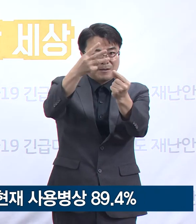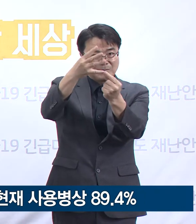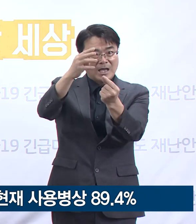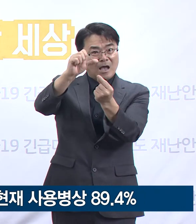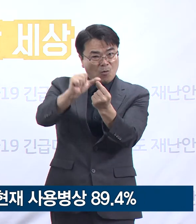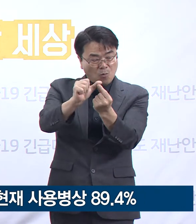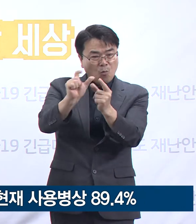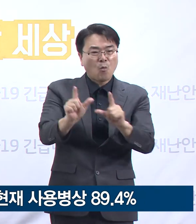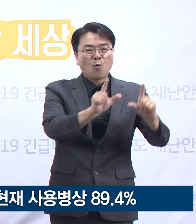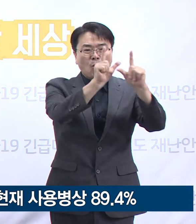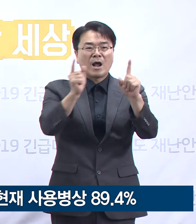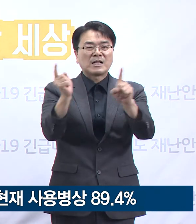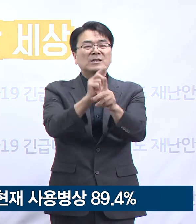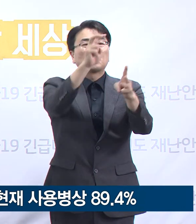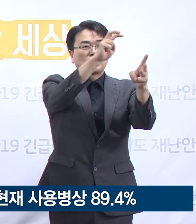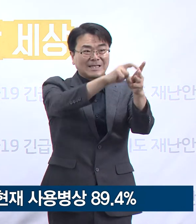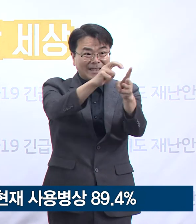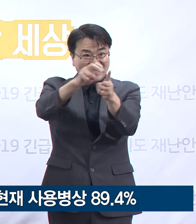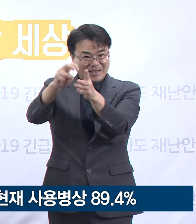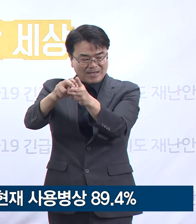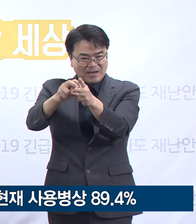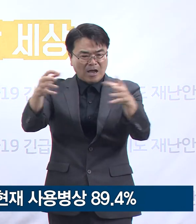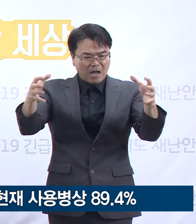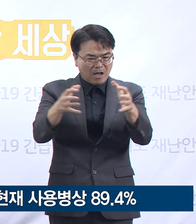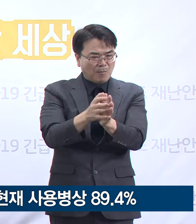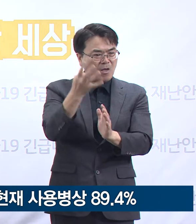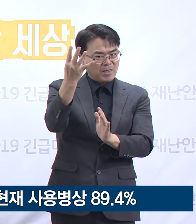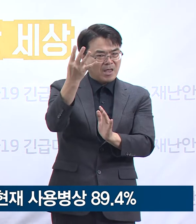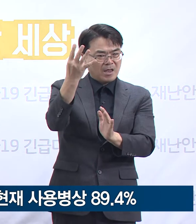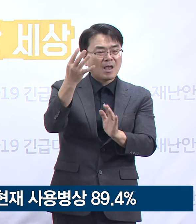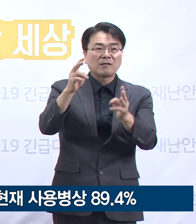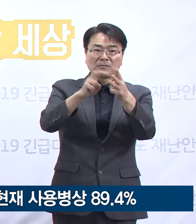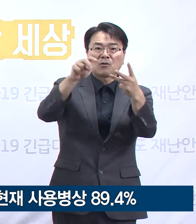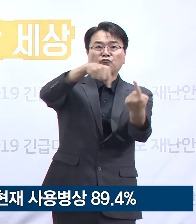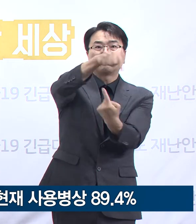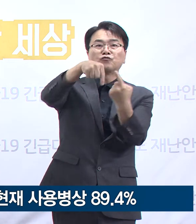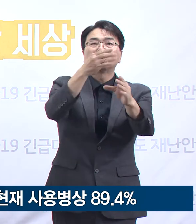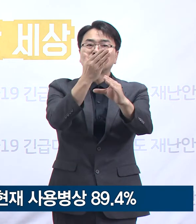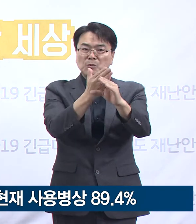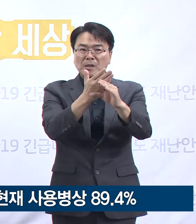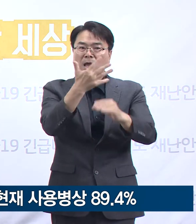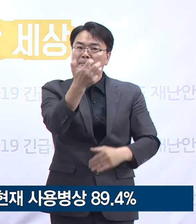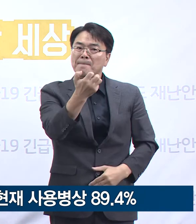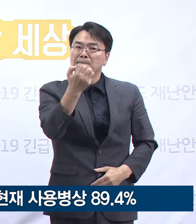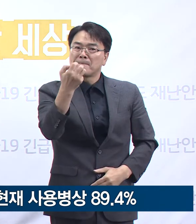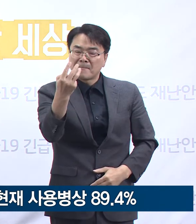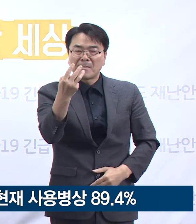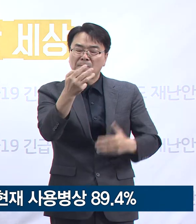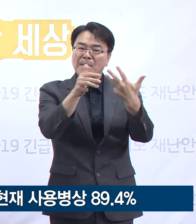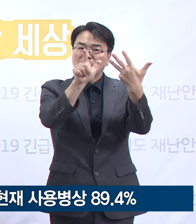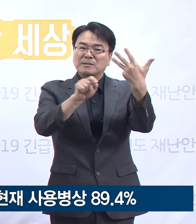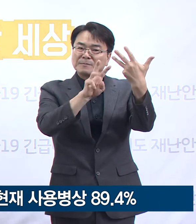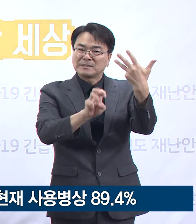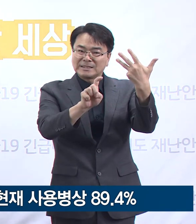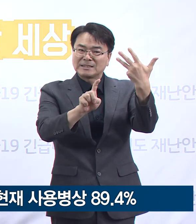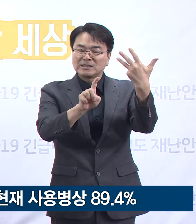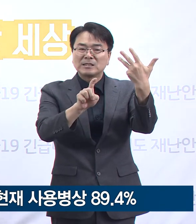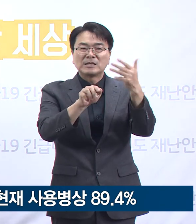제5호 생활치료센터 등 현재 총 4개 센터가 운영 중이고 8월 30일 17시 기준으로